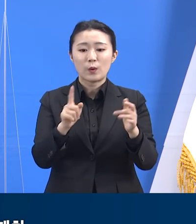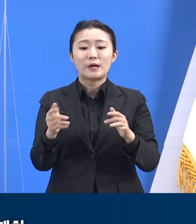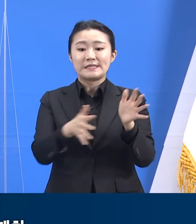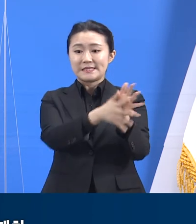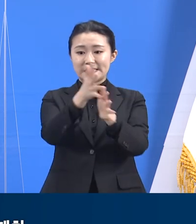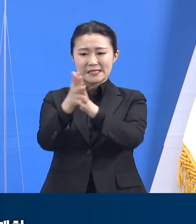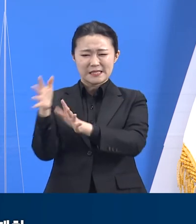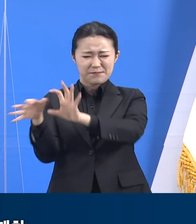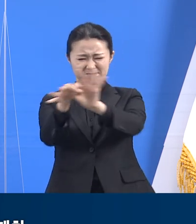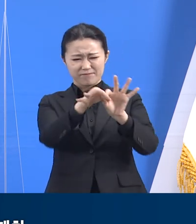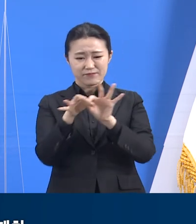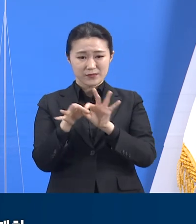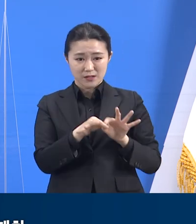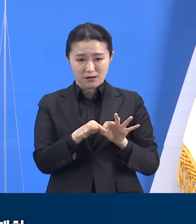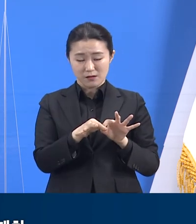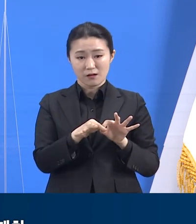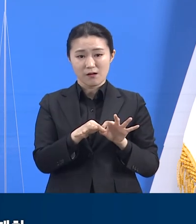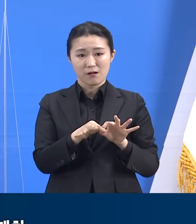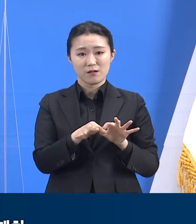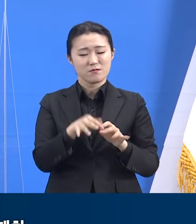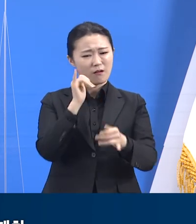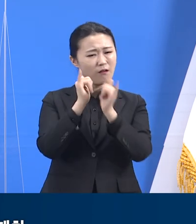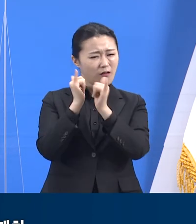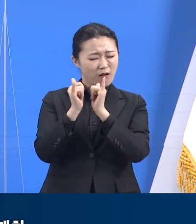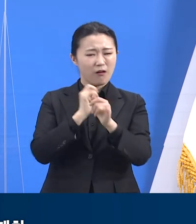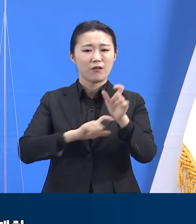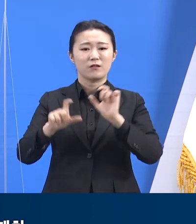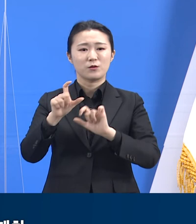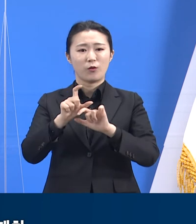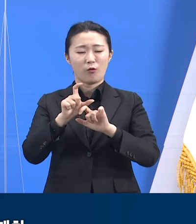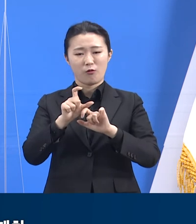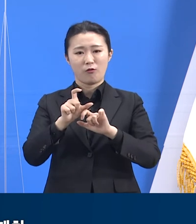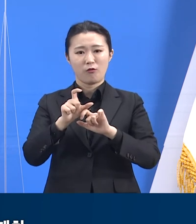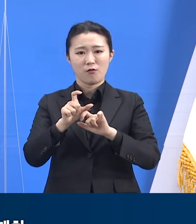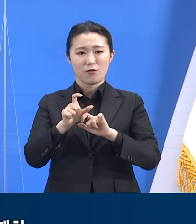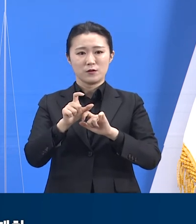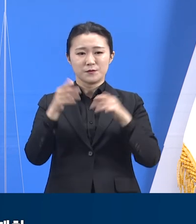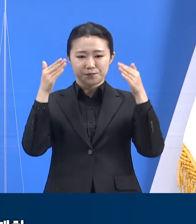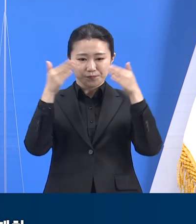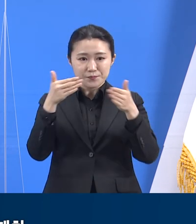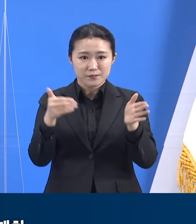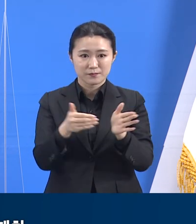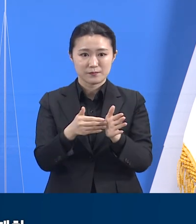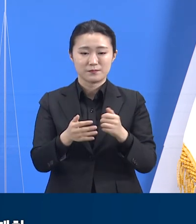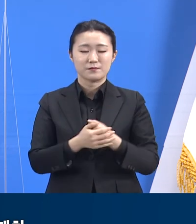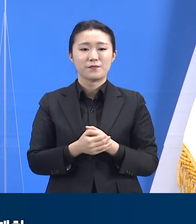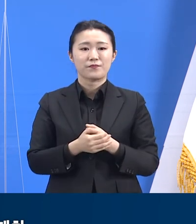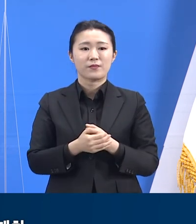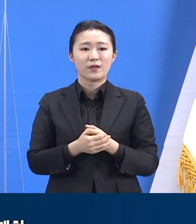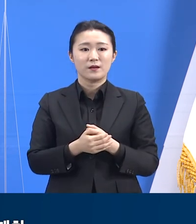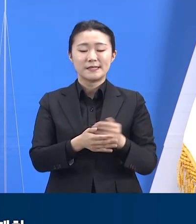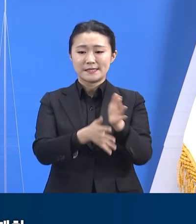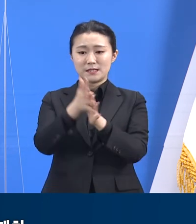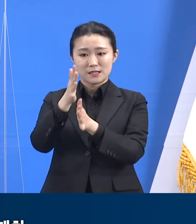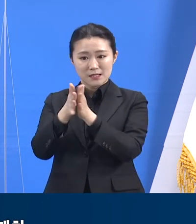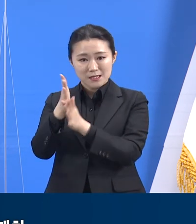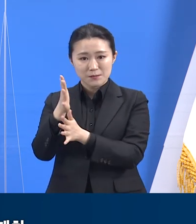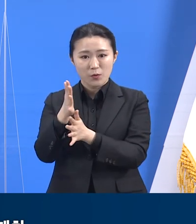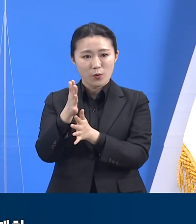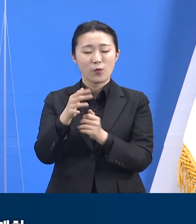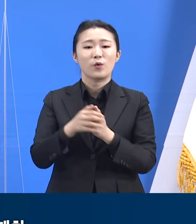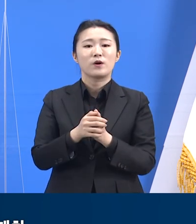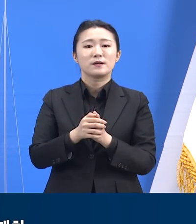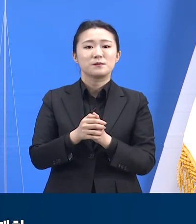저희 긴급대응단은 경기도 코로나19 보건의료 네트워크 협의회를 개최하고 있습니다. 월 1회